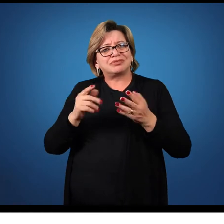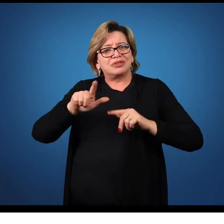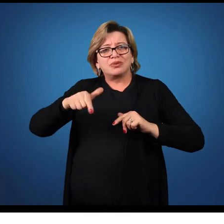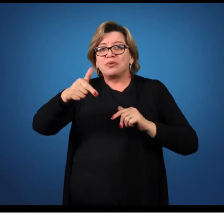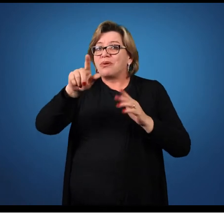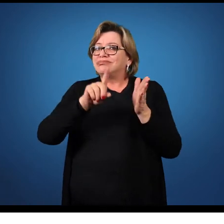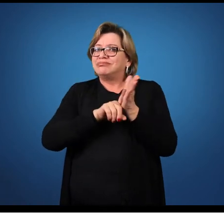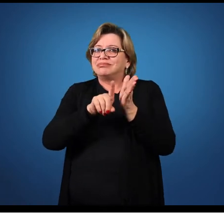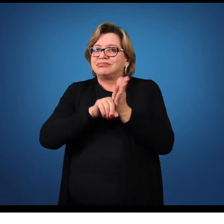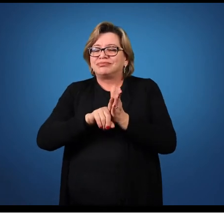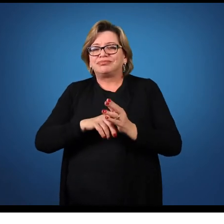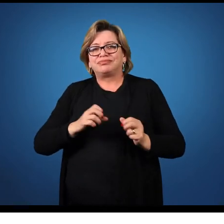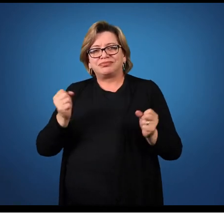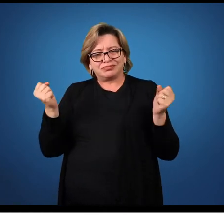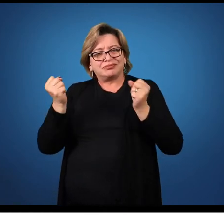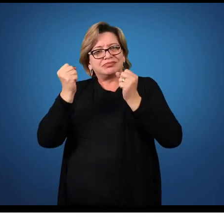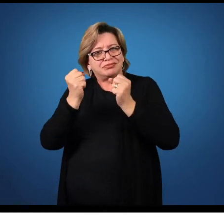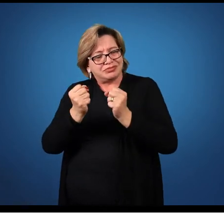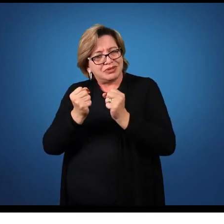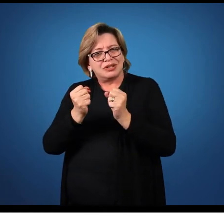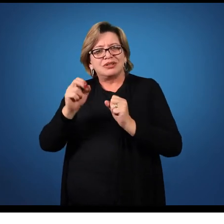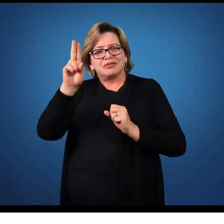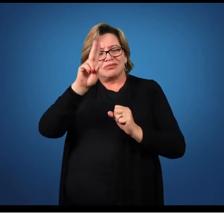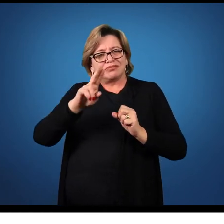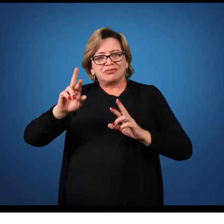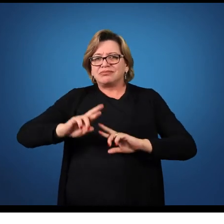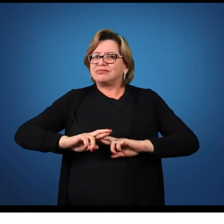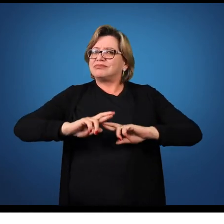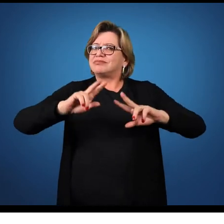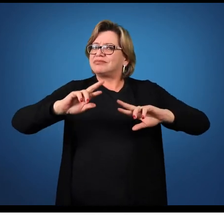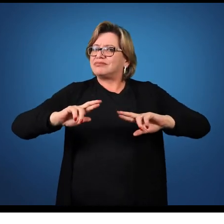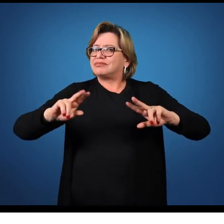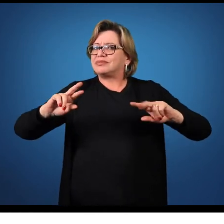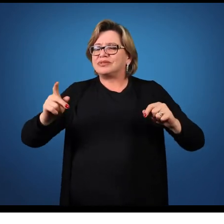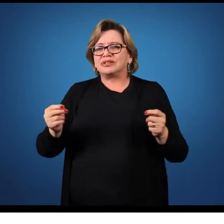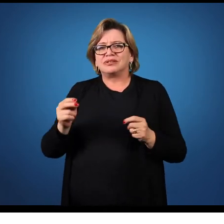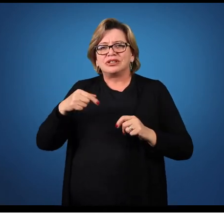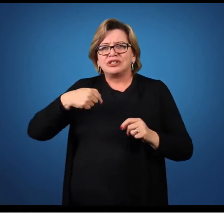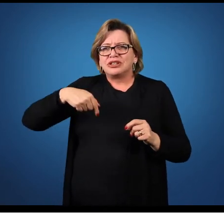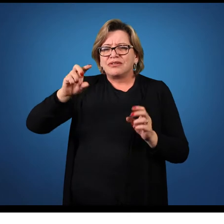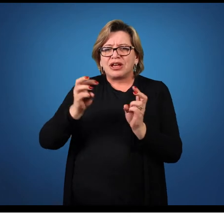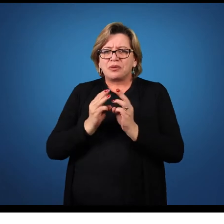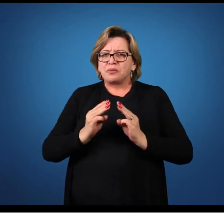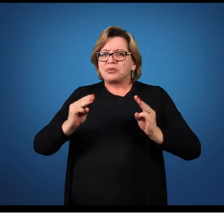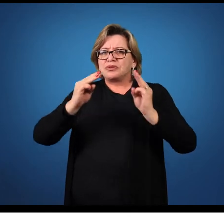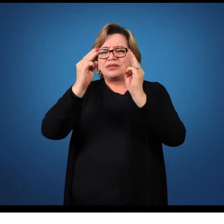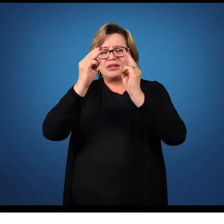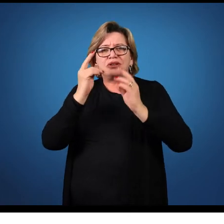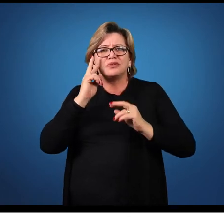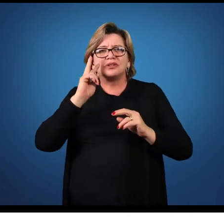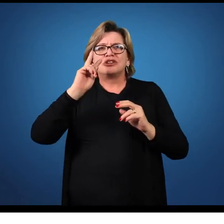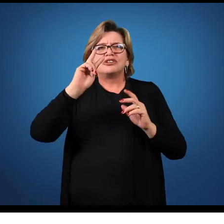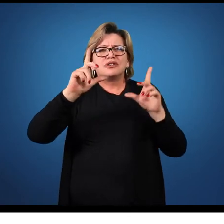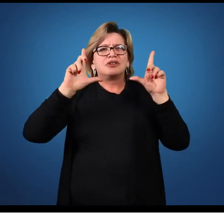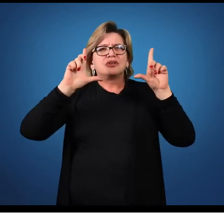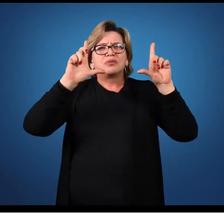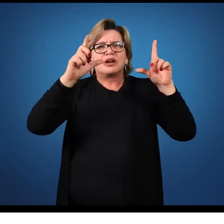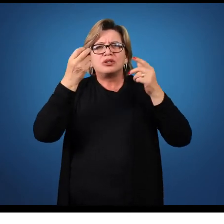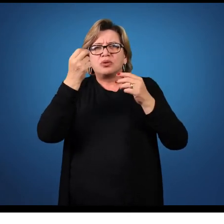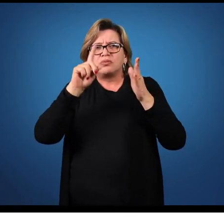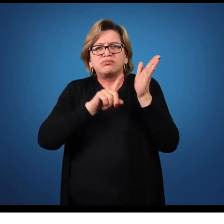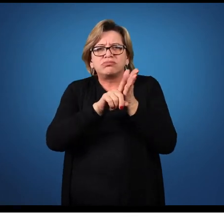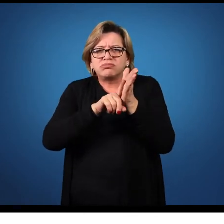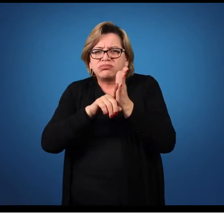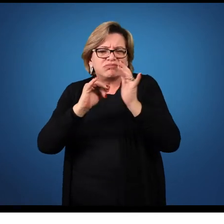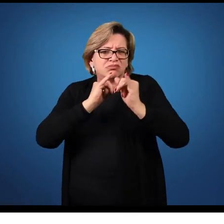perguntas. E isso pode ser trabalhado de diversas formas. Quando a gente vai a um museu, a uma galeria, quando a gente faz pesquisas na